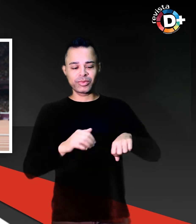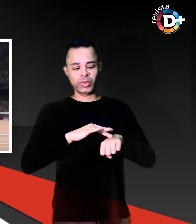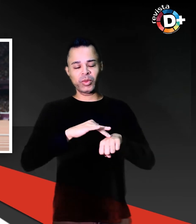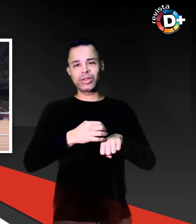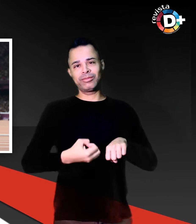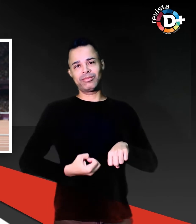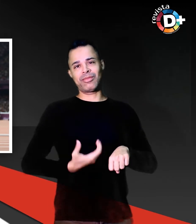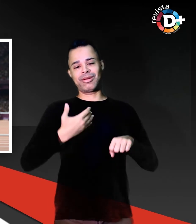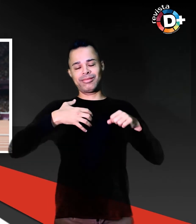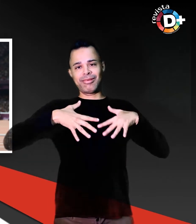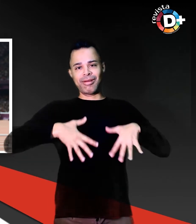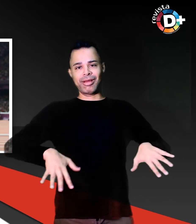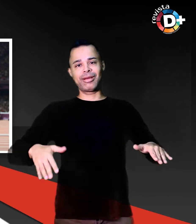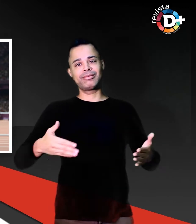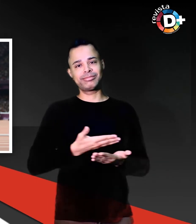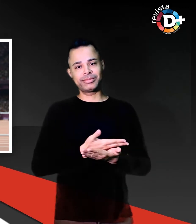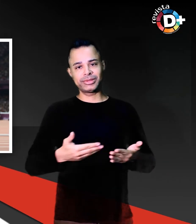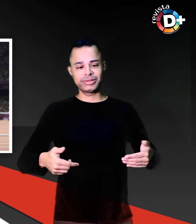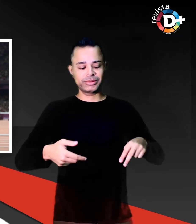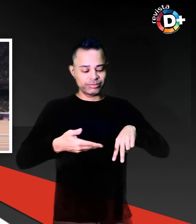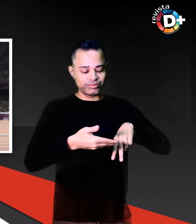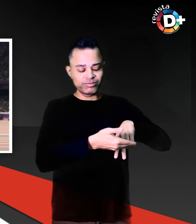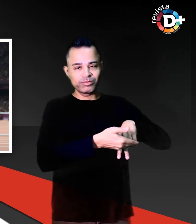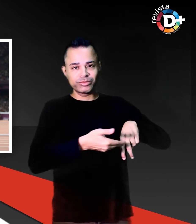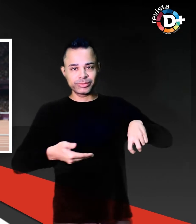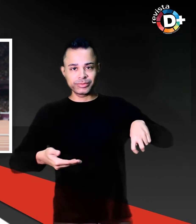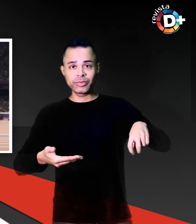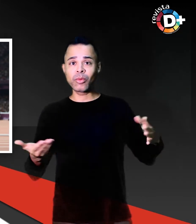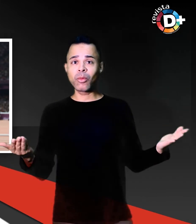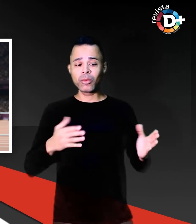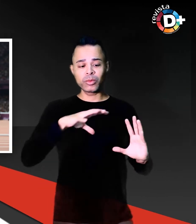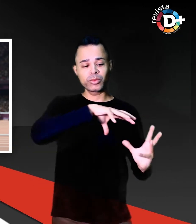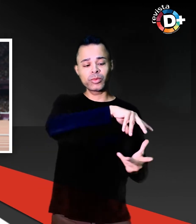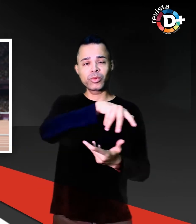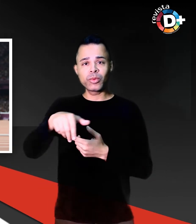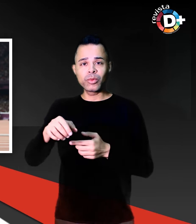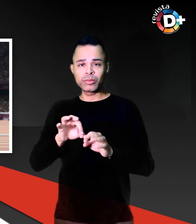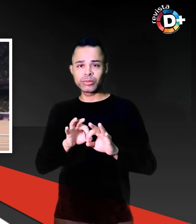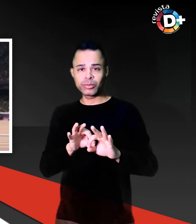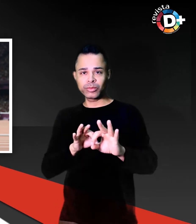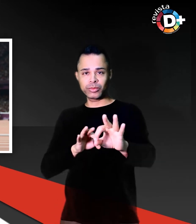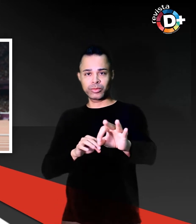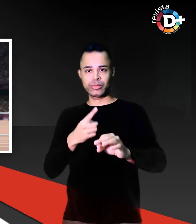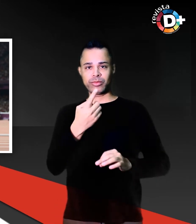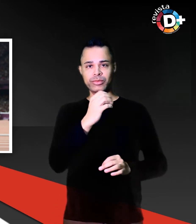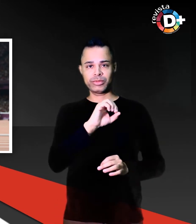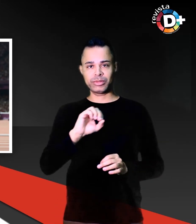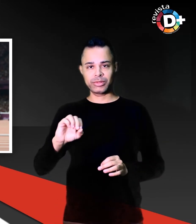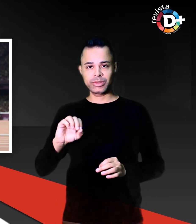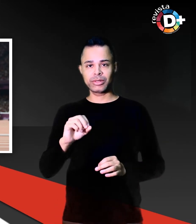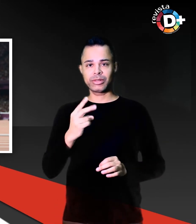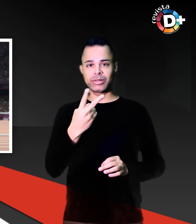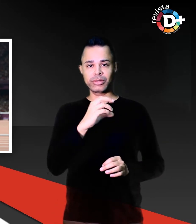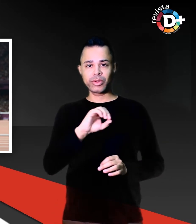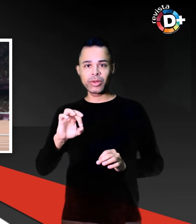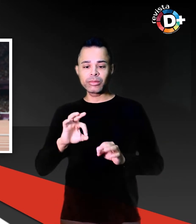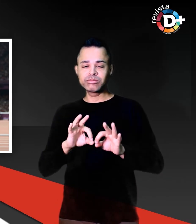mundial dos 100 metros e 200 metros no atletismo. É a grande esperança para o Rio 2016.